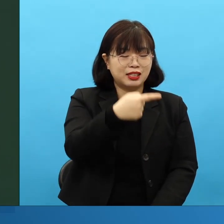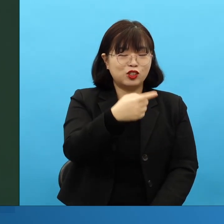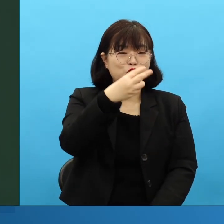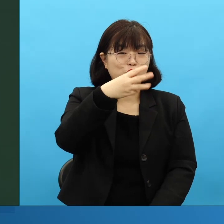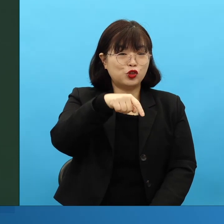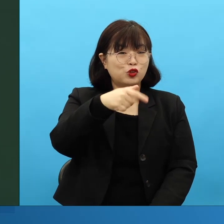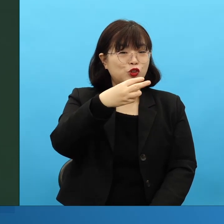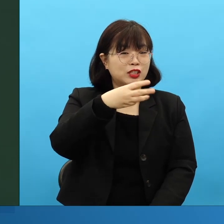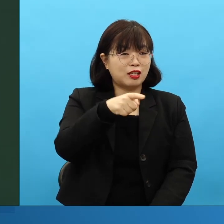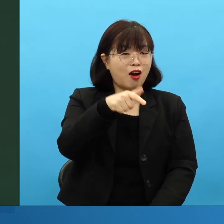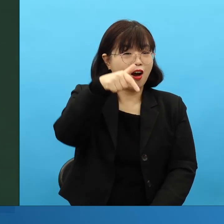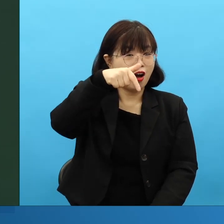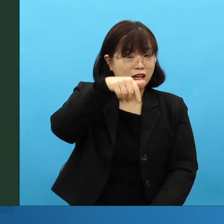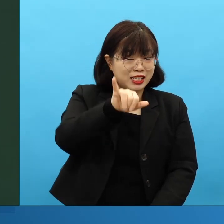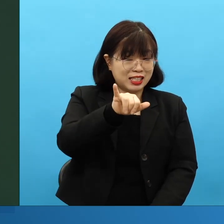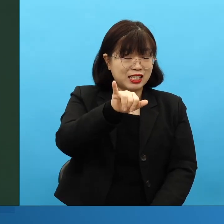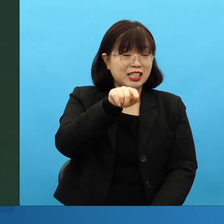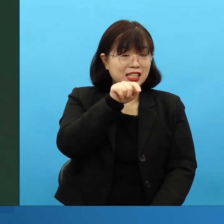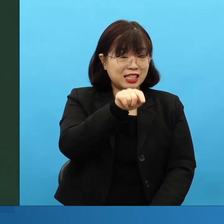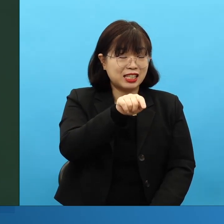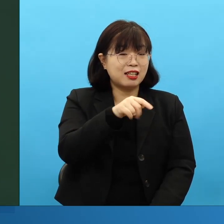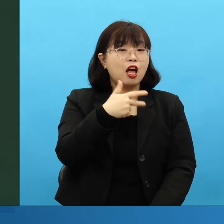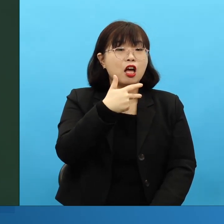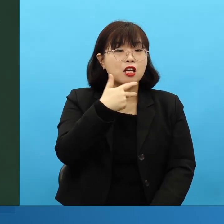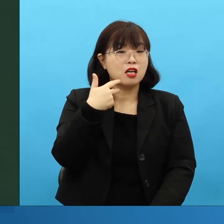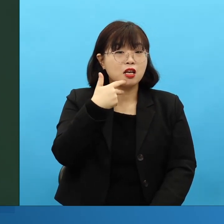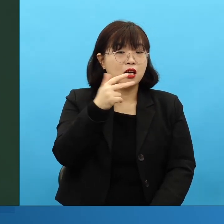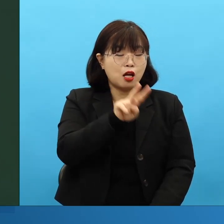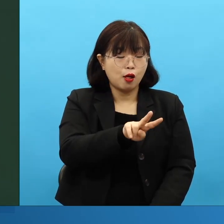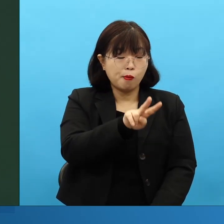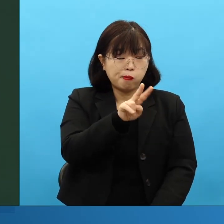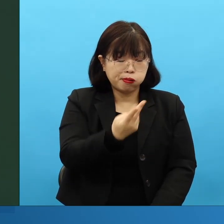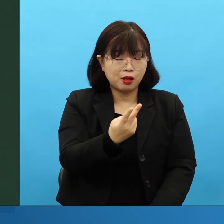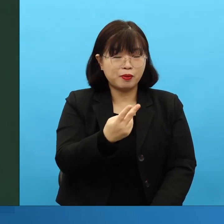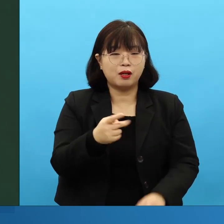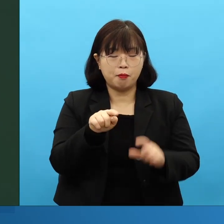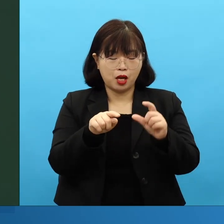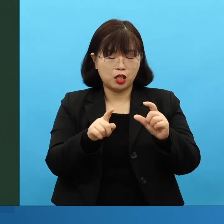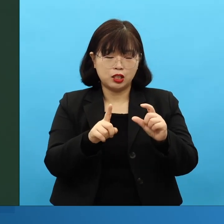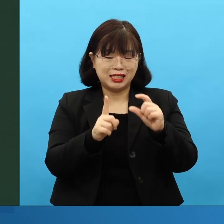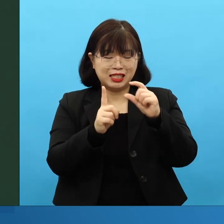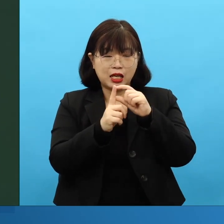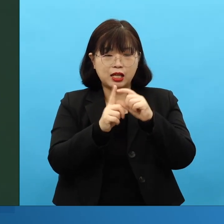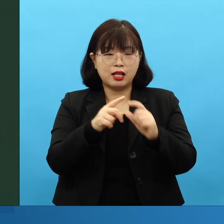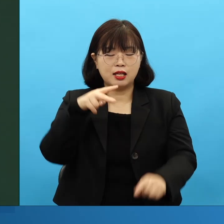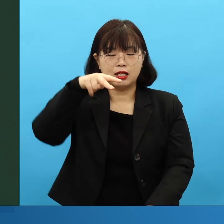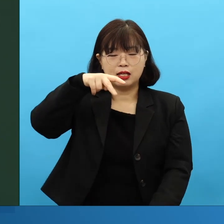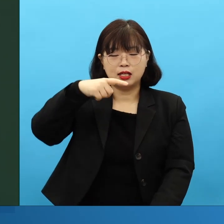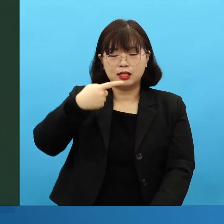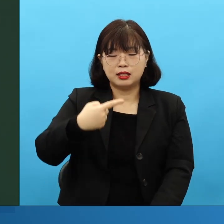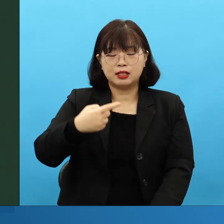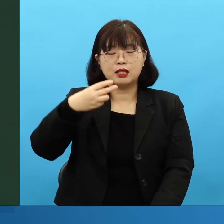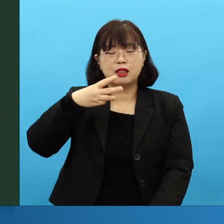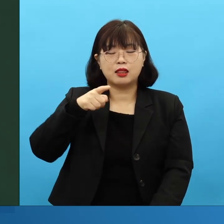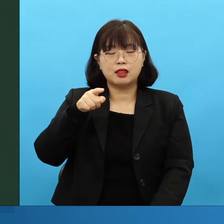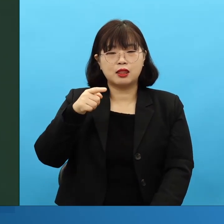Stump? Stump. Stump. 어떤 성경에는, remnant이라고 해요. And other versions say, remnant.